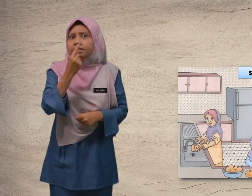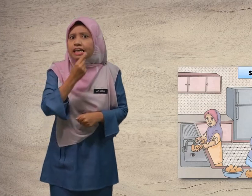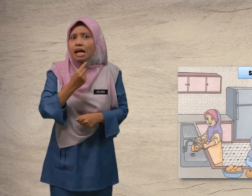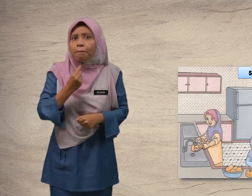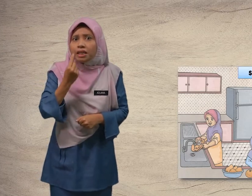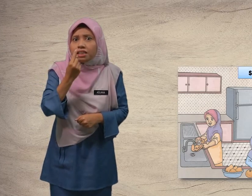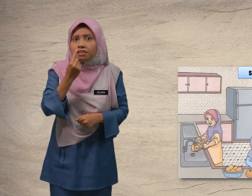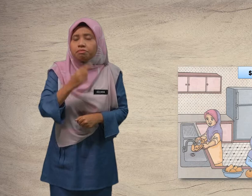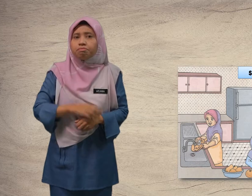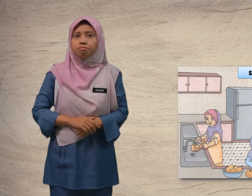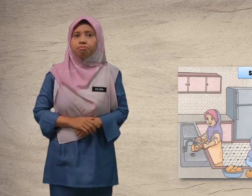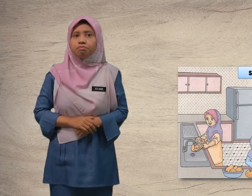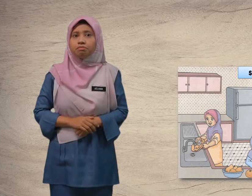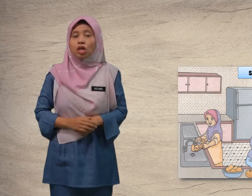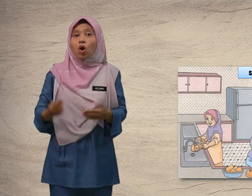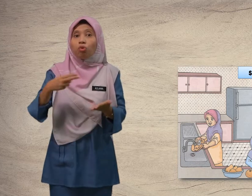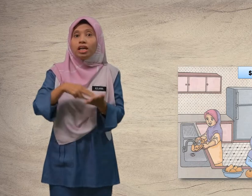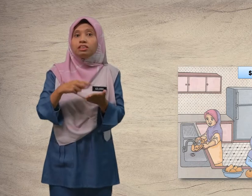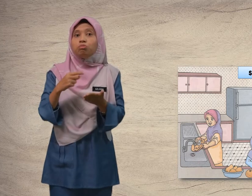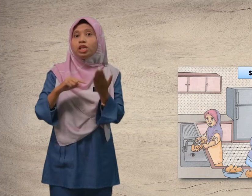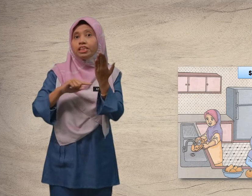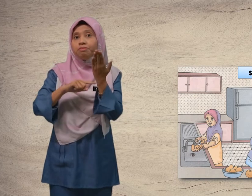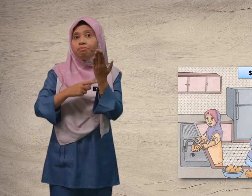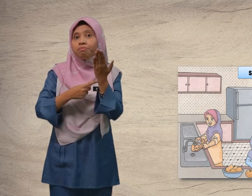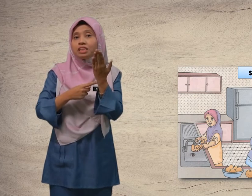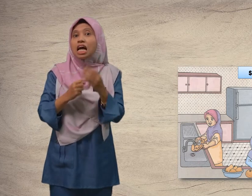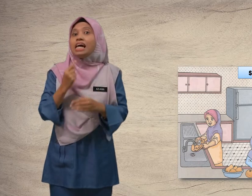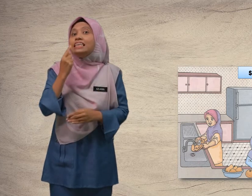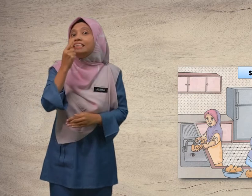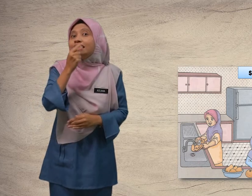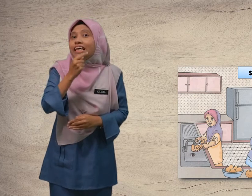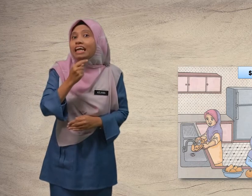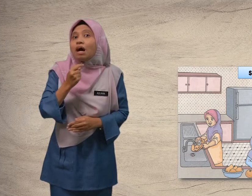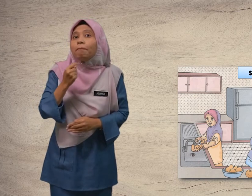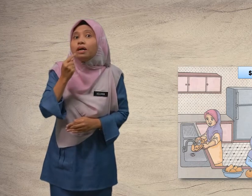Siapa. Ulang semula. Siapa.